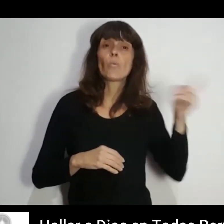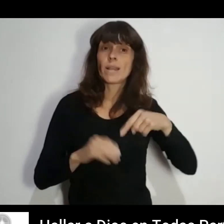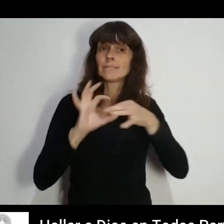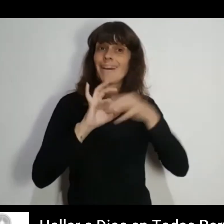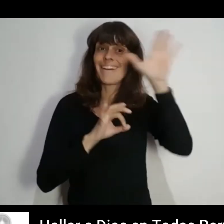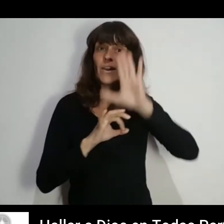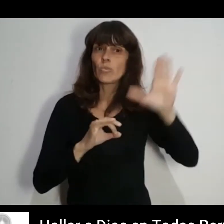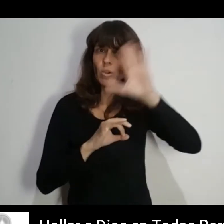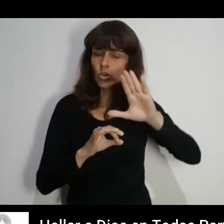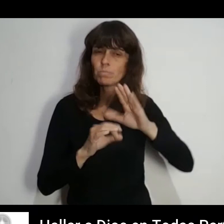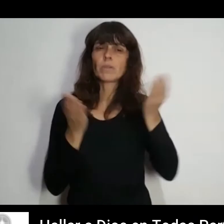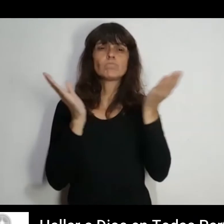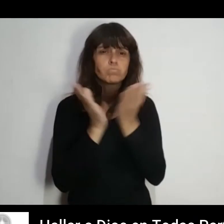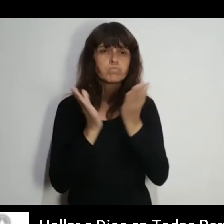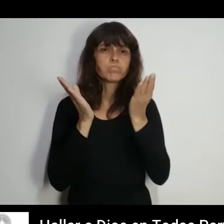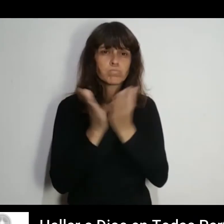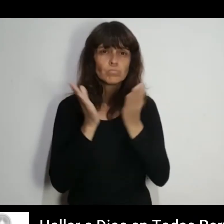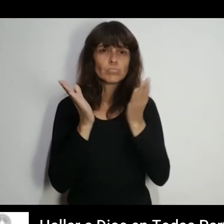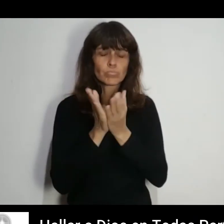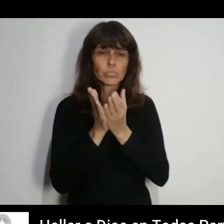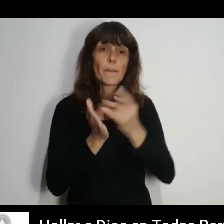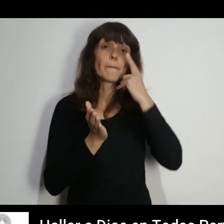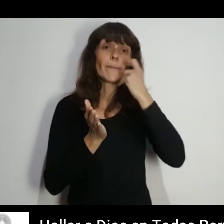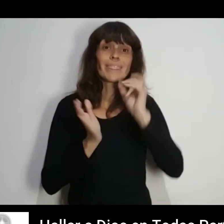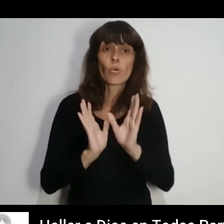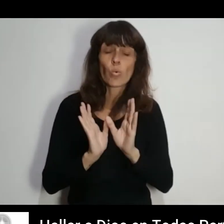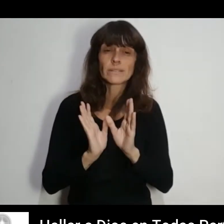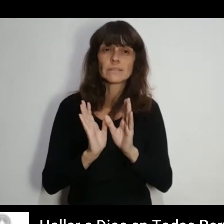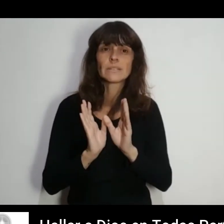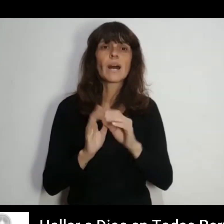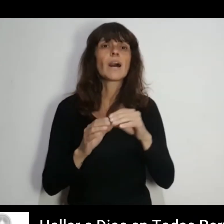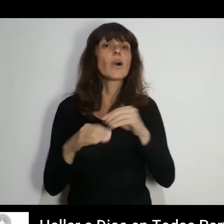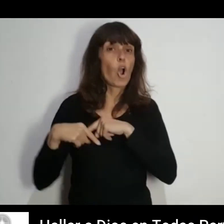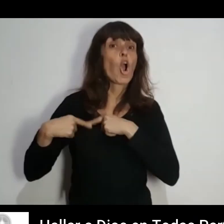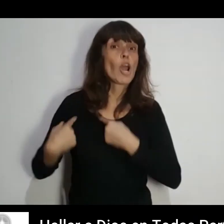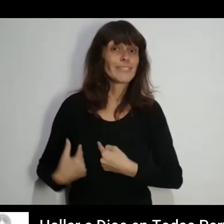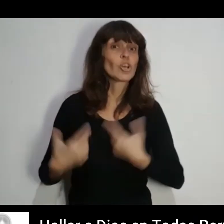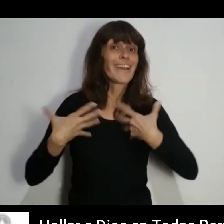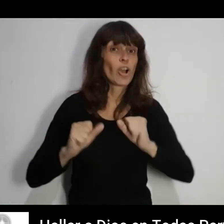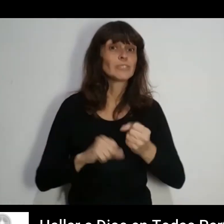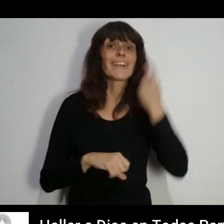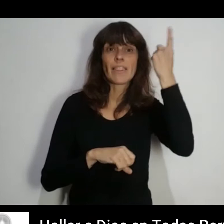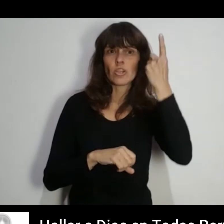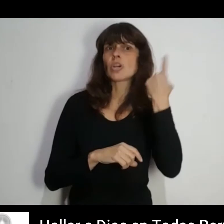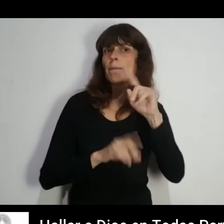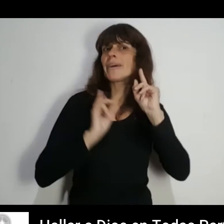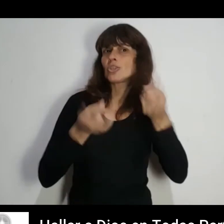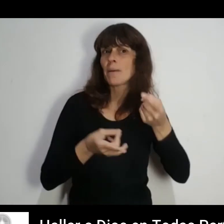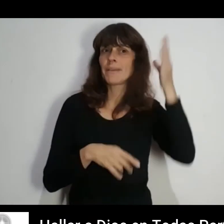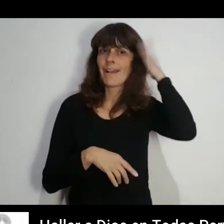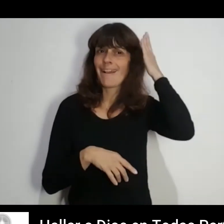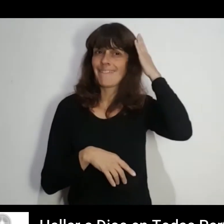De vuelta en Europa comencé a estudiar Me di cuenta de que no solo hay que usar el corazón para encontrar a Dios